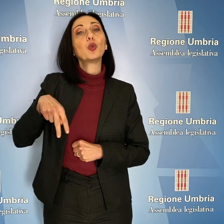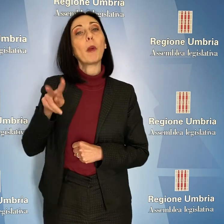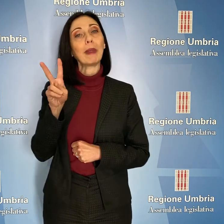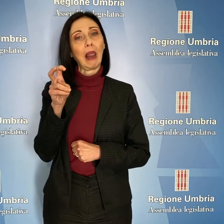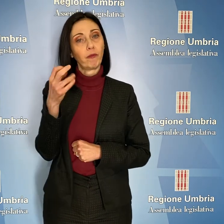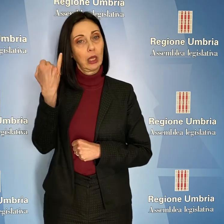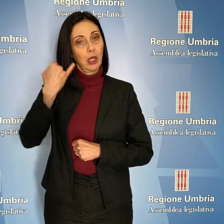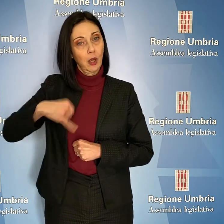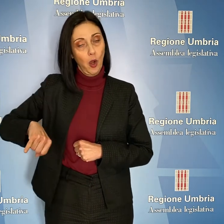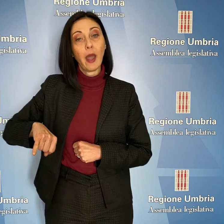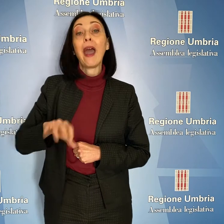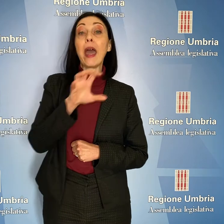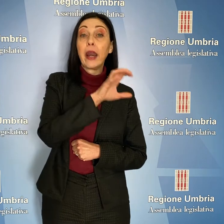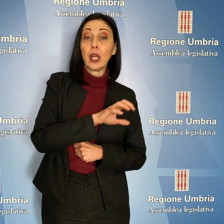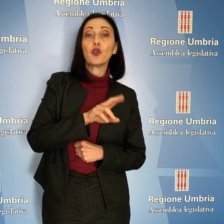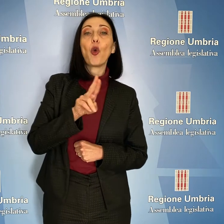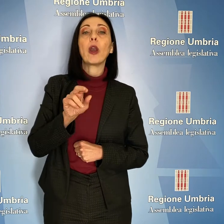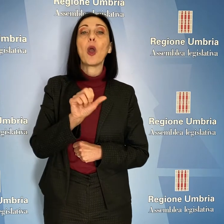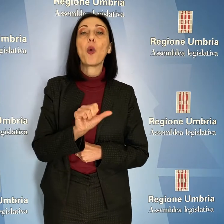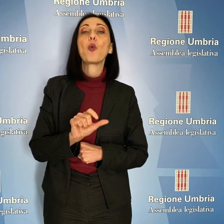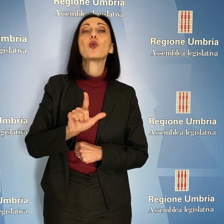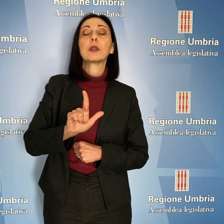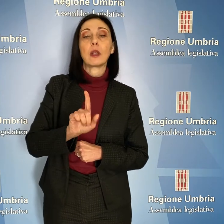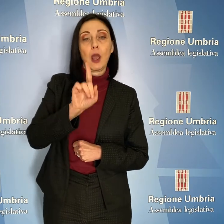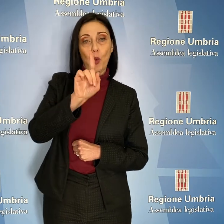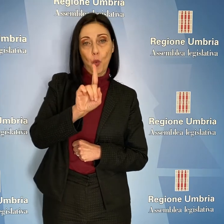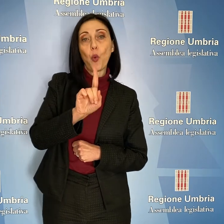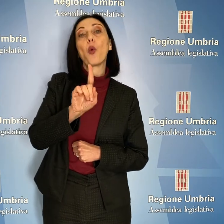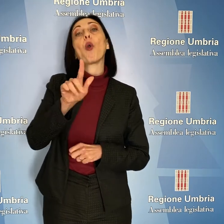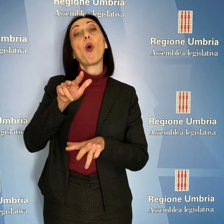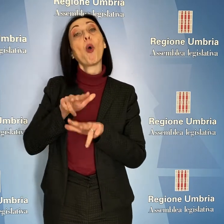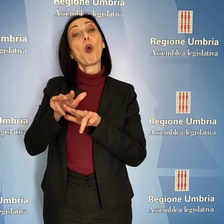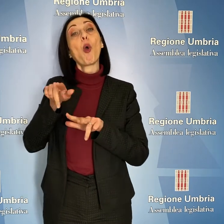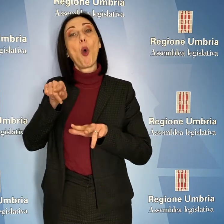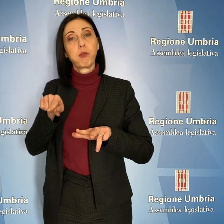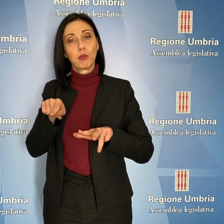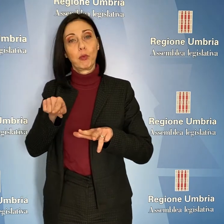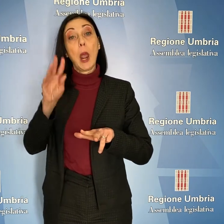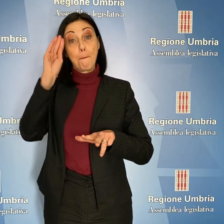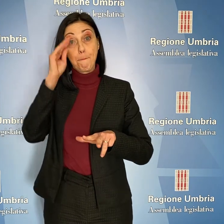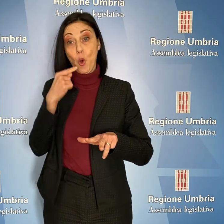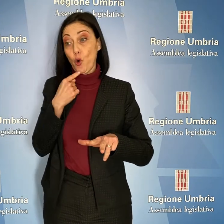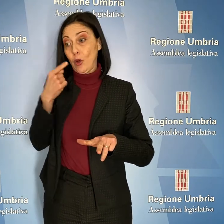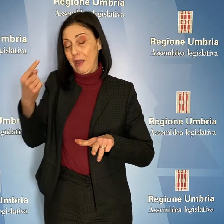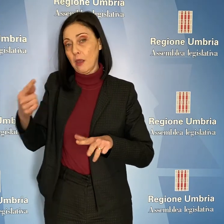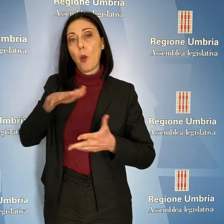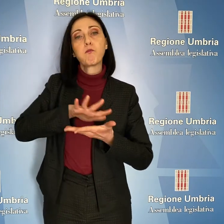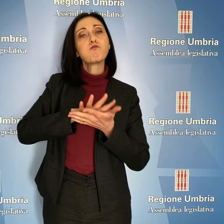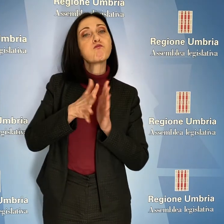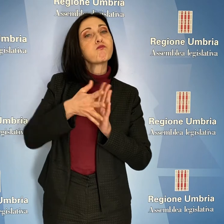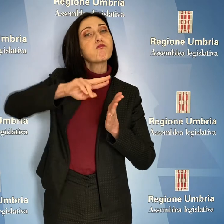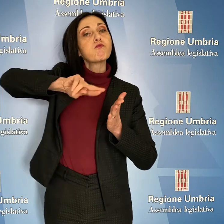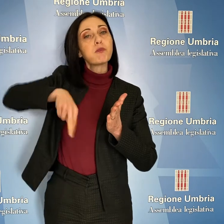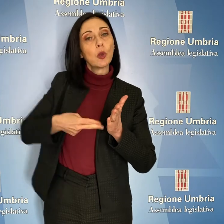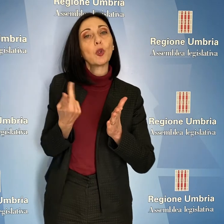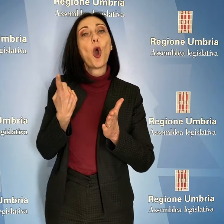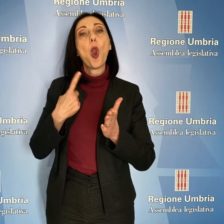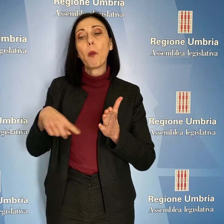2020 la Regione, la USL 1 e il Comune, ha detto Morroni, hanno sottoscritto un protocollo che disciplina l